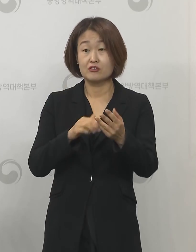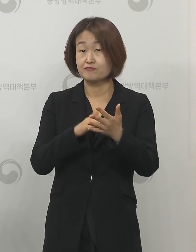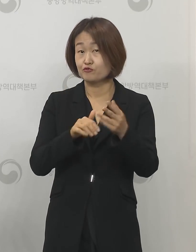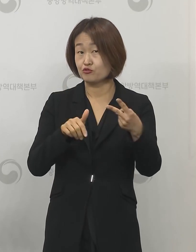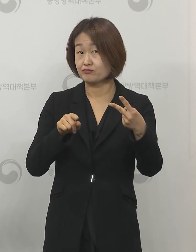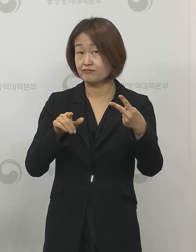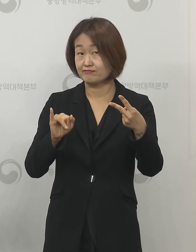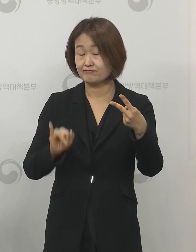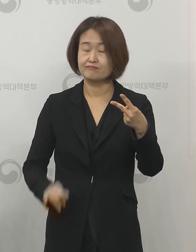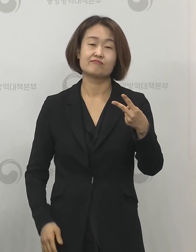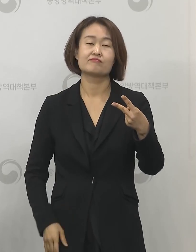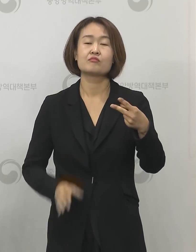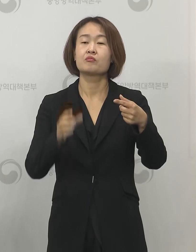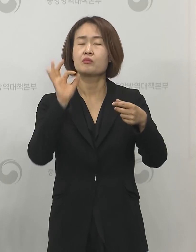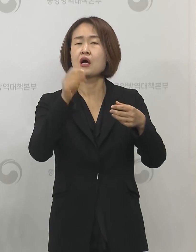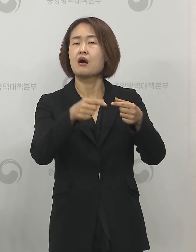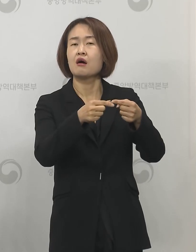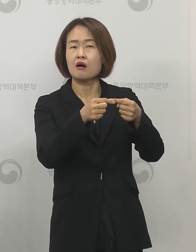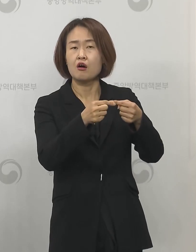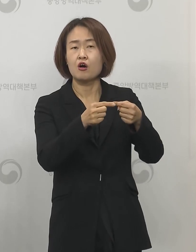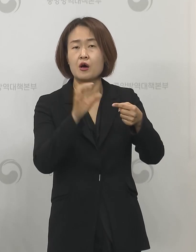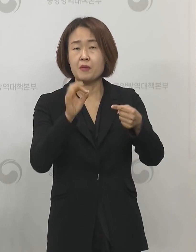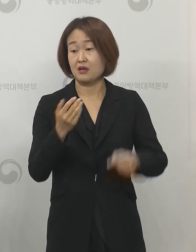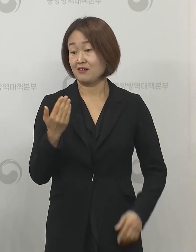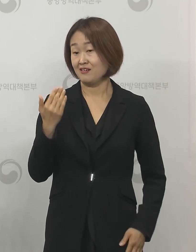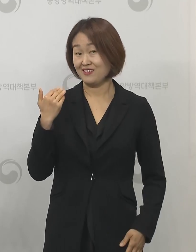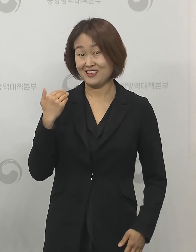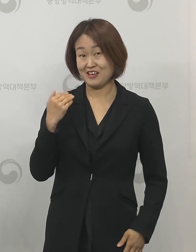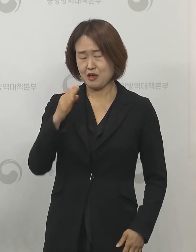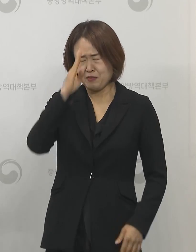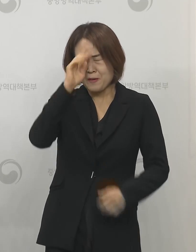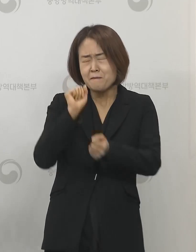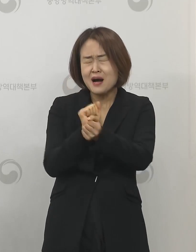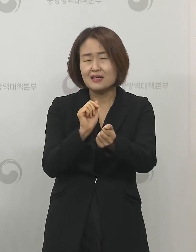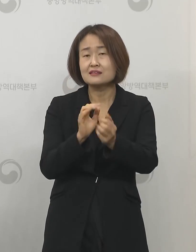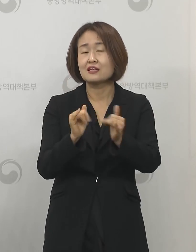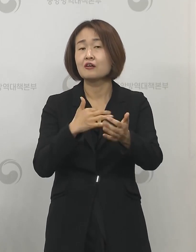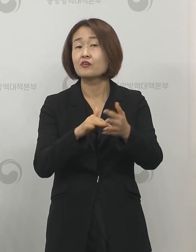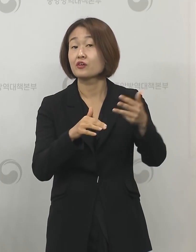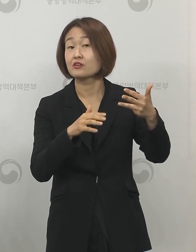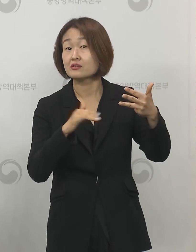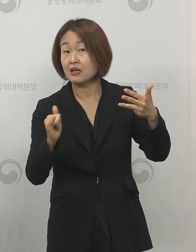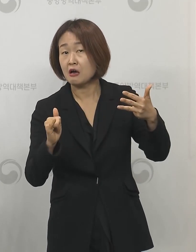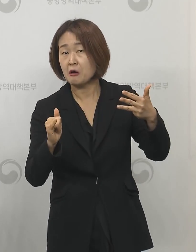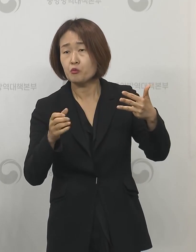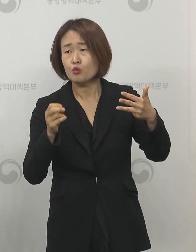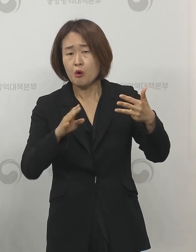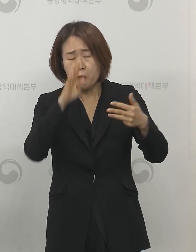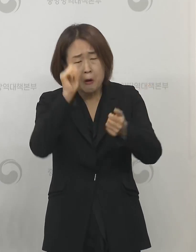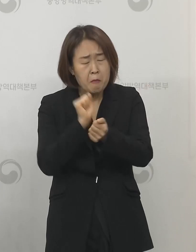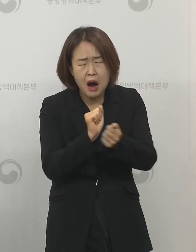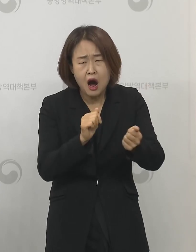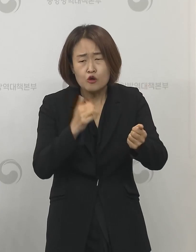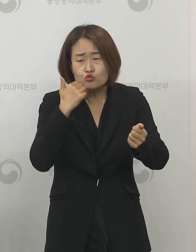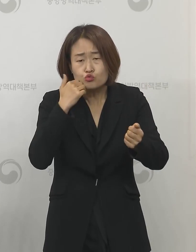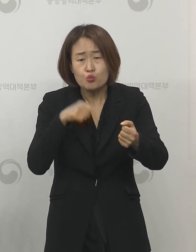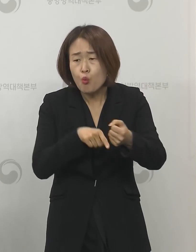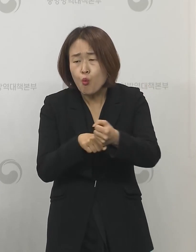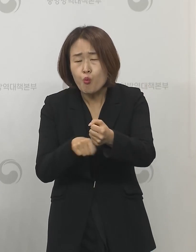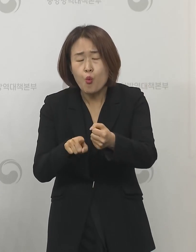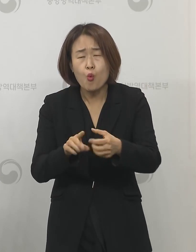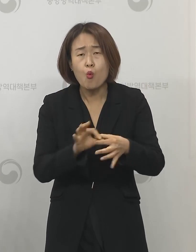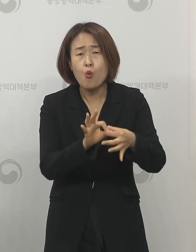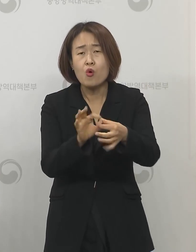첫 번째는 전일 신규 환자 8명 가운데 감염면 파악이 안 된 환자가 몇 명인지